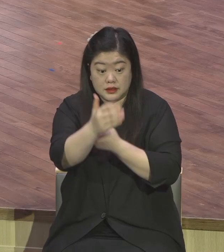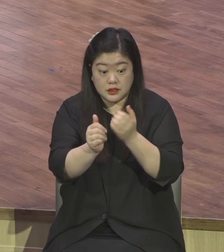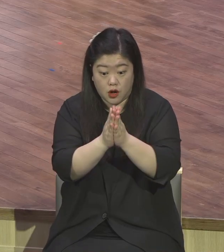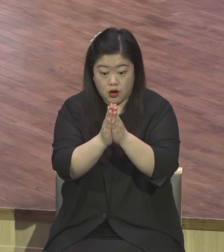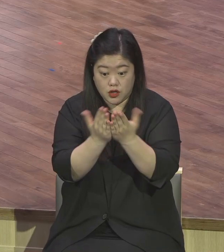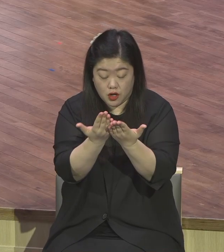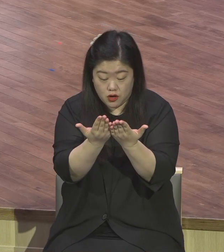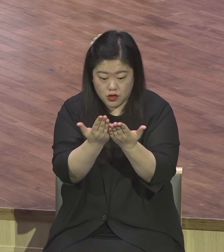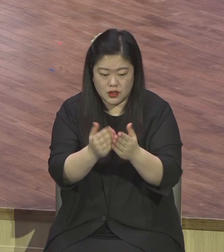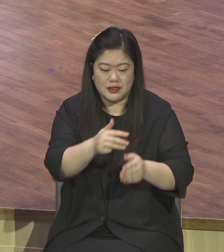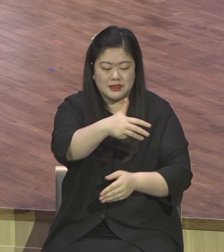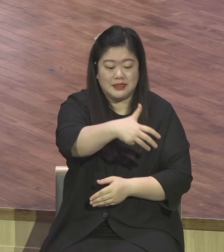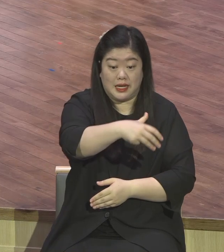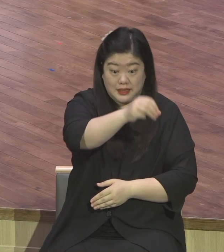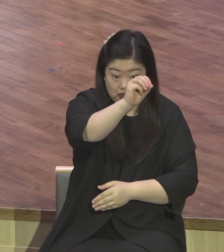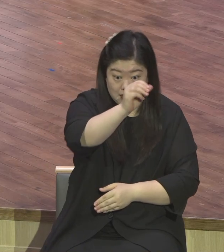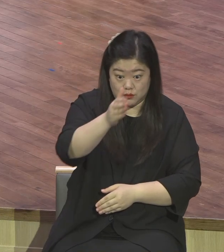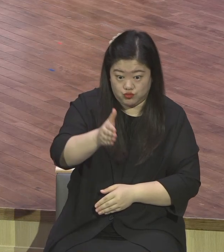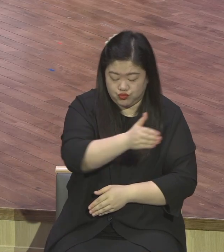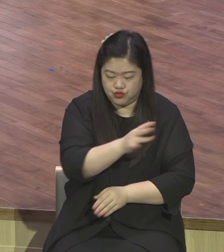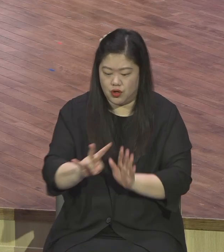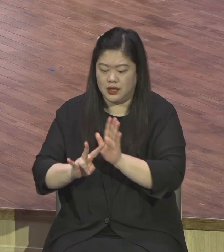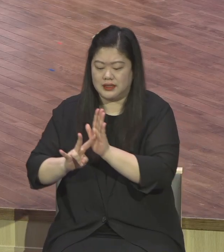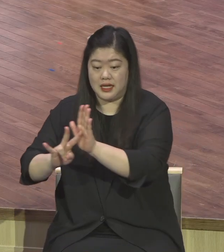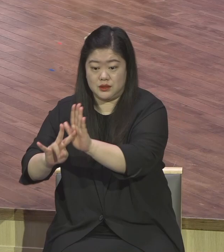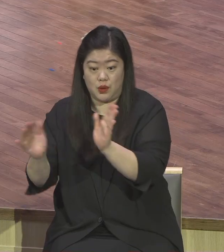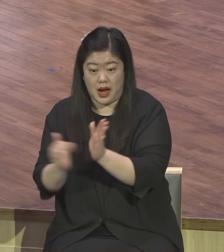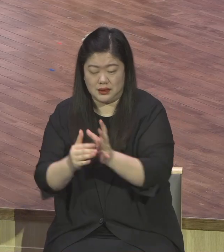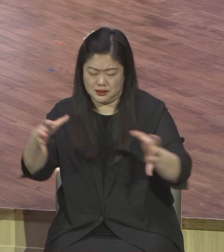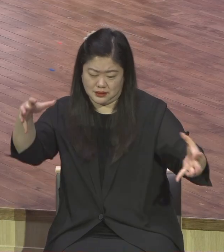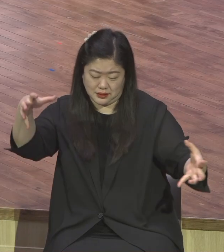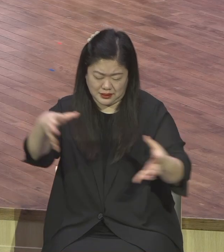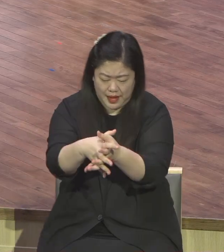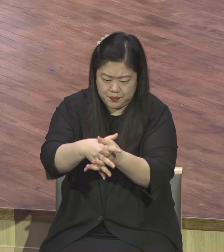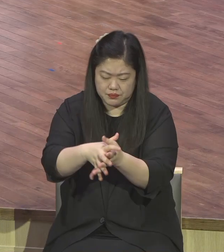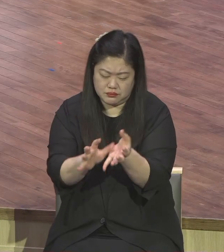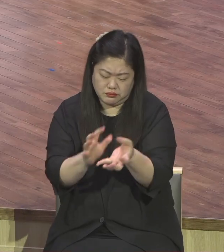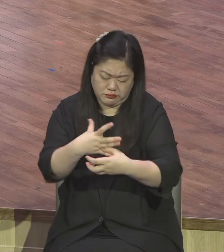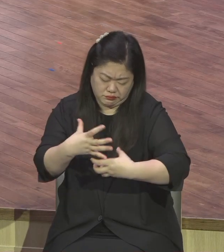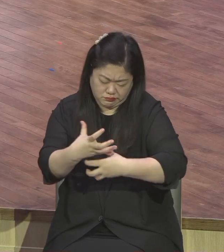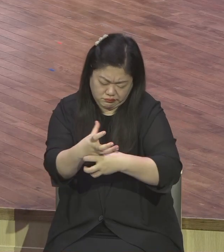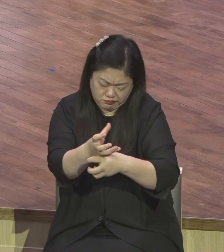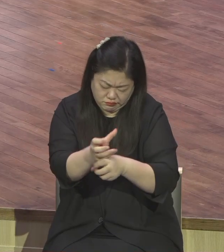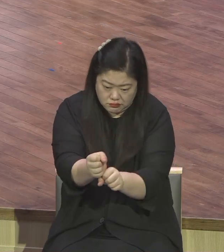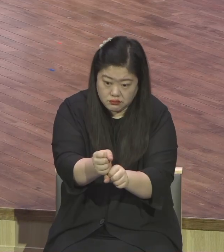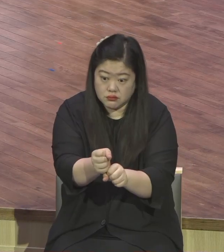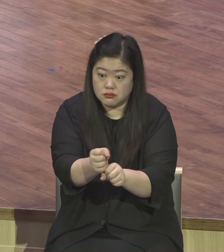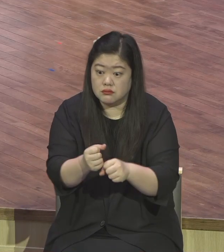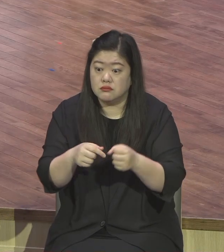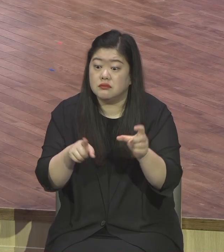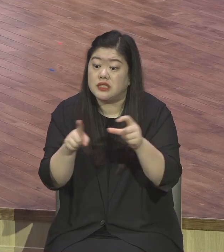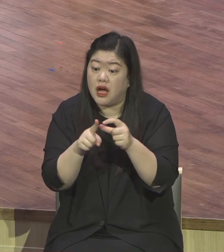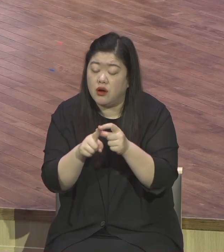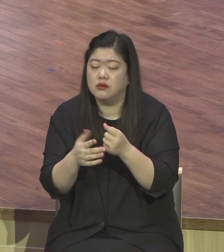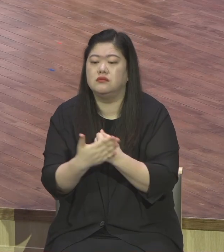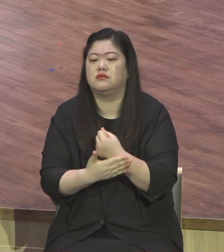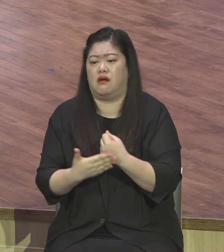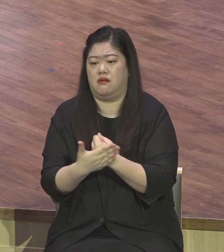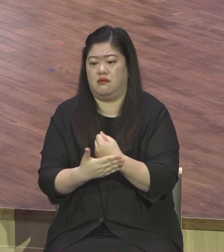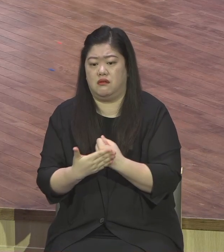구원해 주시게 은혜를 내 버리는데 그분이 예수가 있어라. 믿기만 하면 구원을 얻도록 만들어주신 이것이 얼마나 큰 은혜야